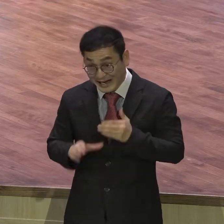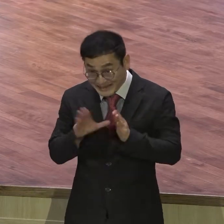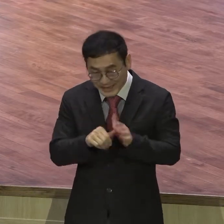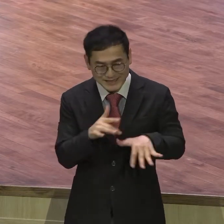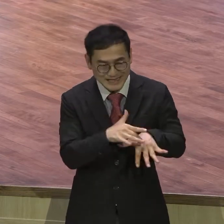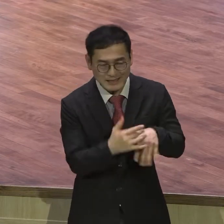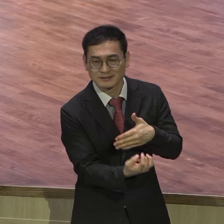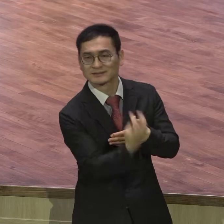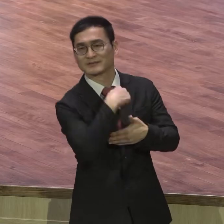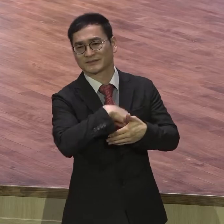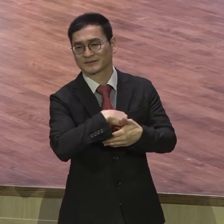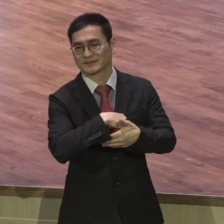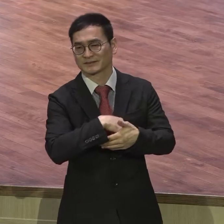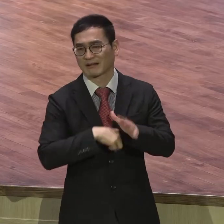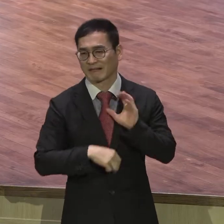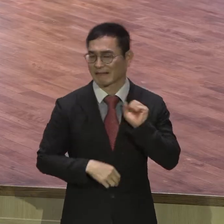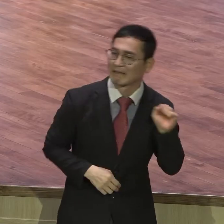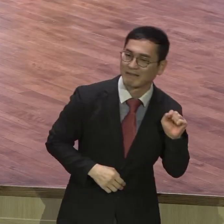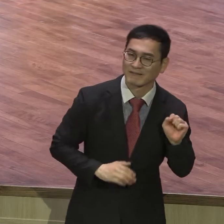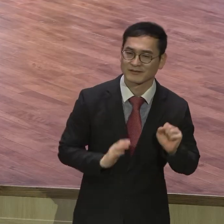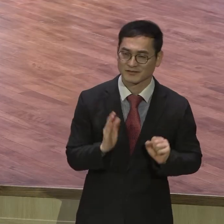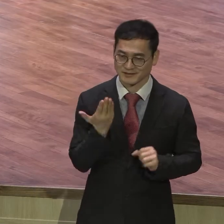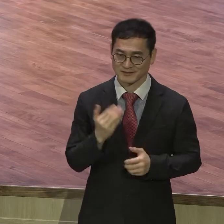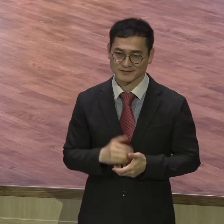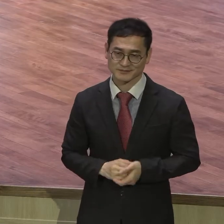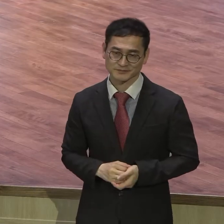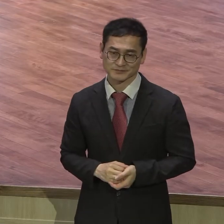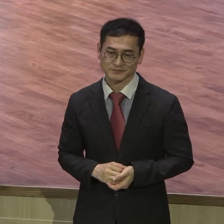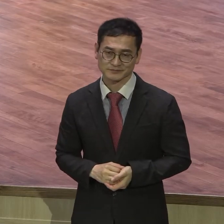평생 예수 예수 믿는 건 증거가 없어 별로.